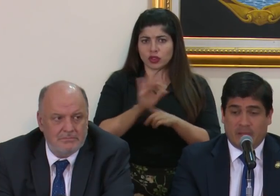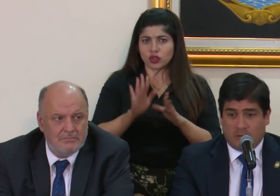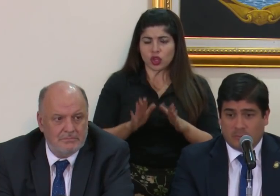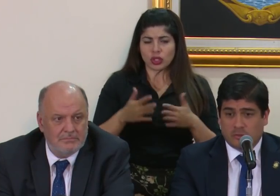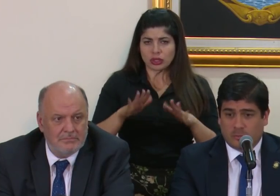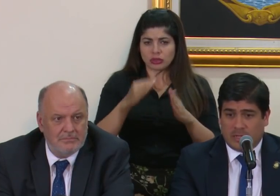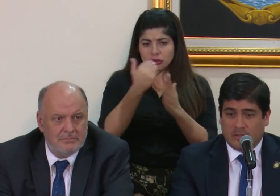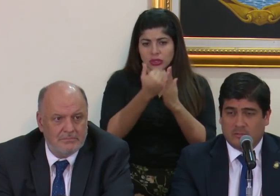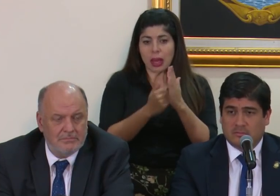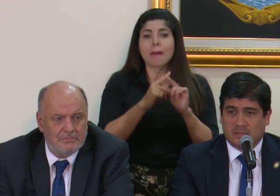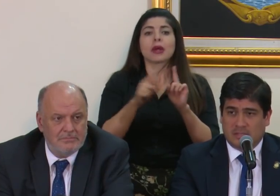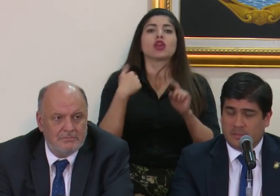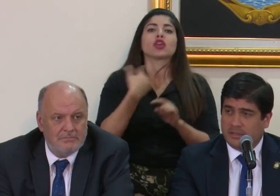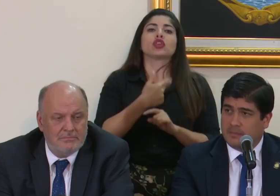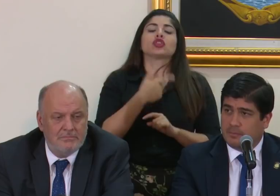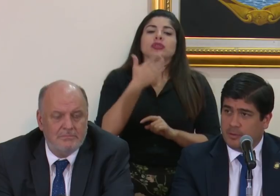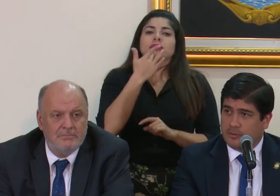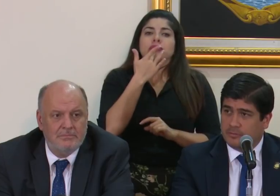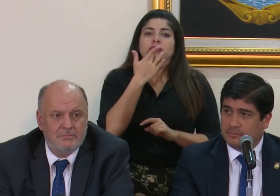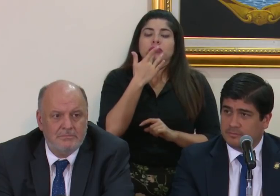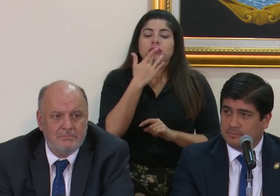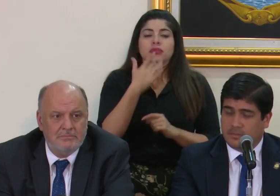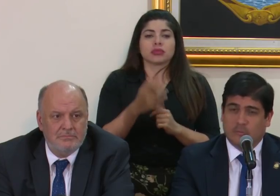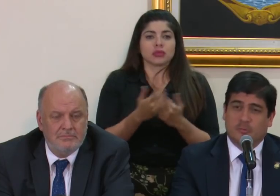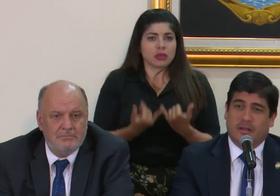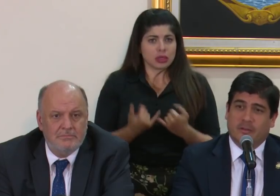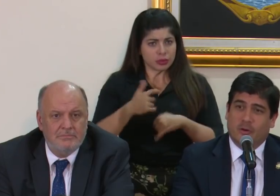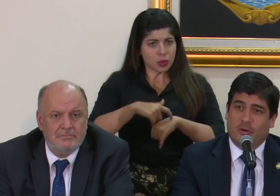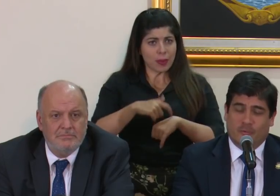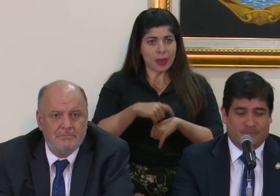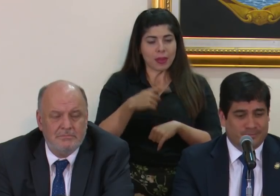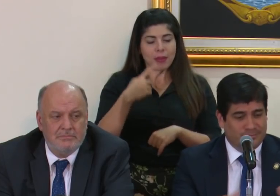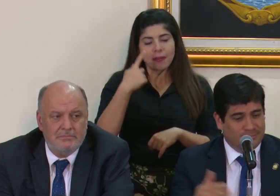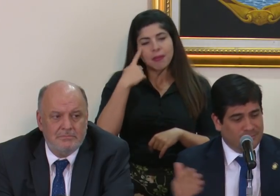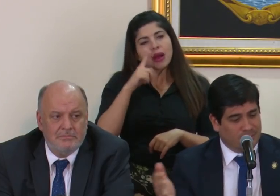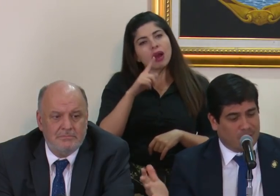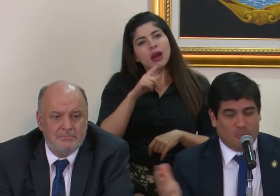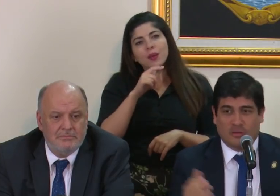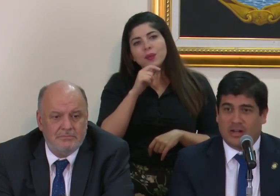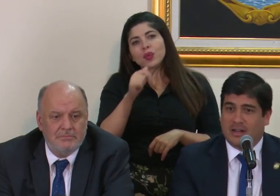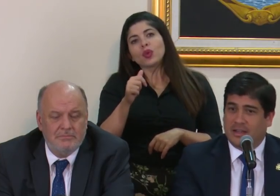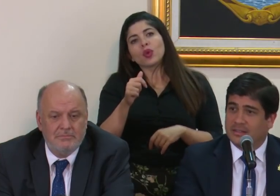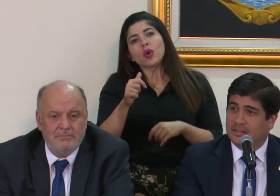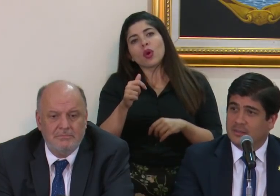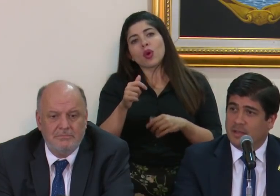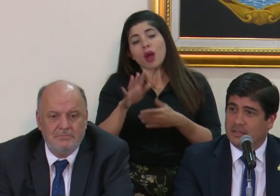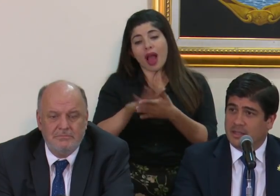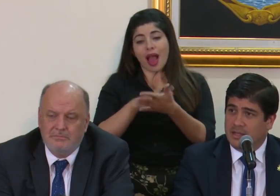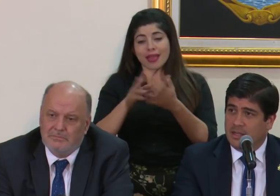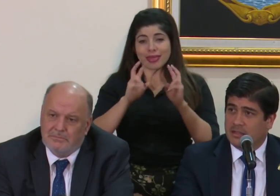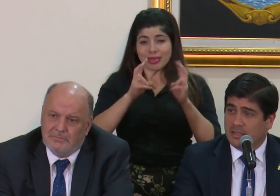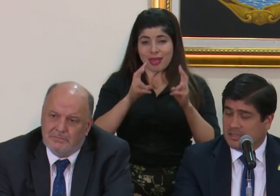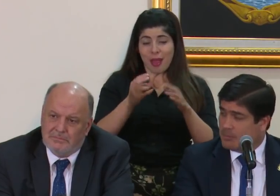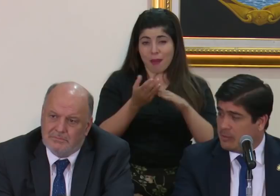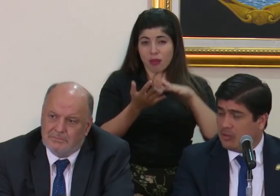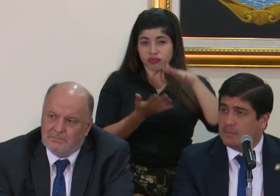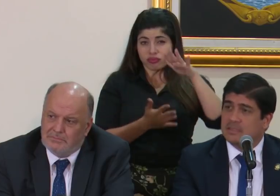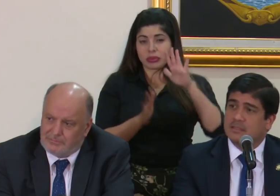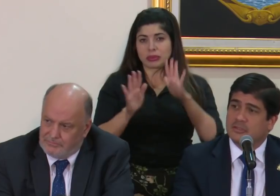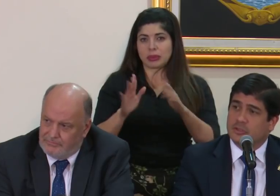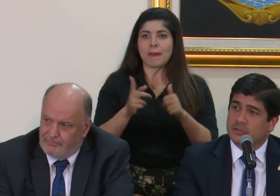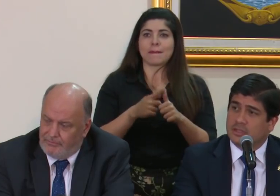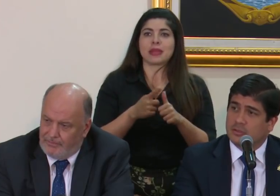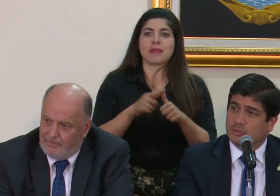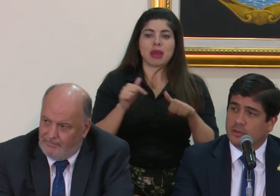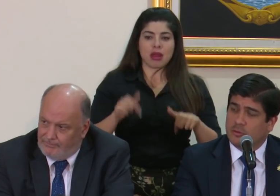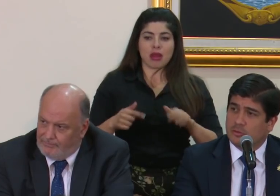pero hemos optado inicialmente por, digamos, para no acumular la agenda temática y hacer primero la